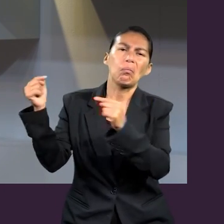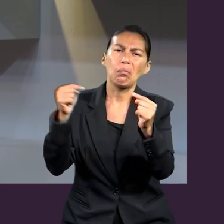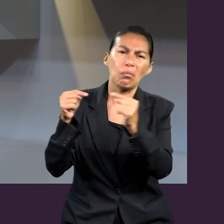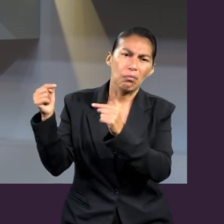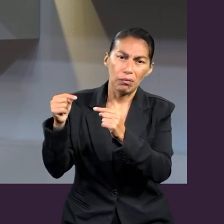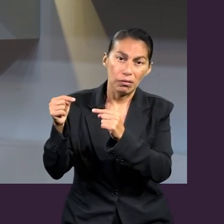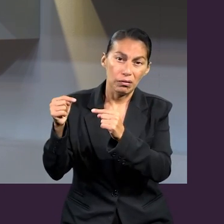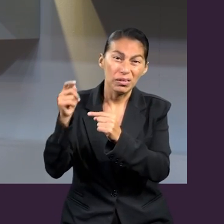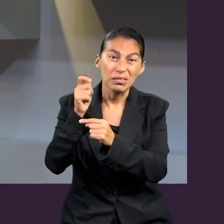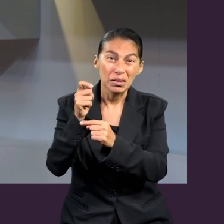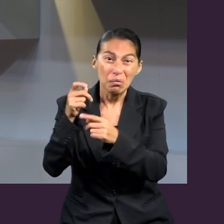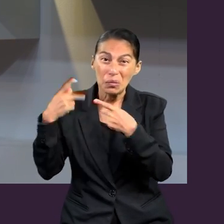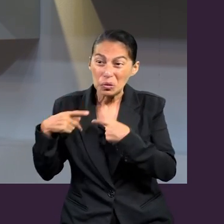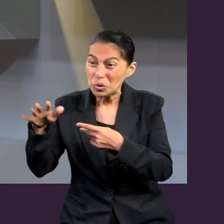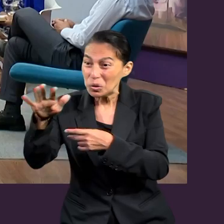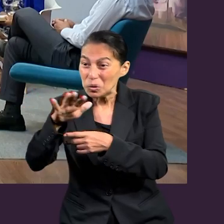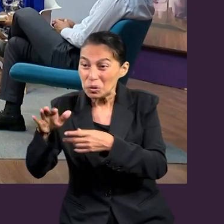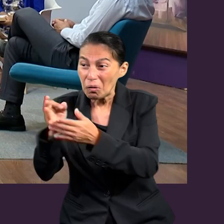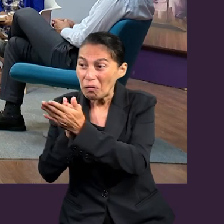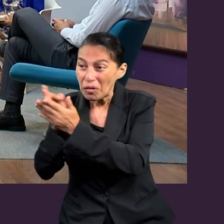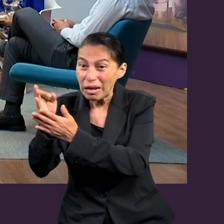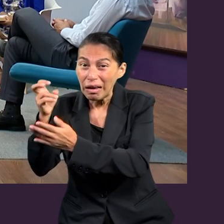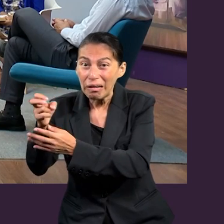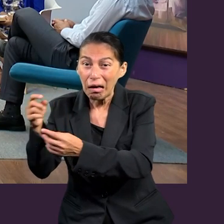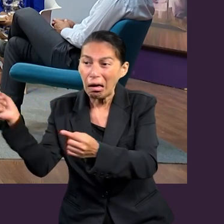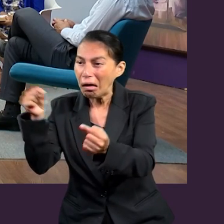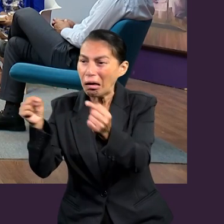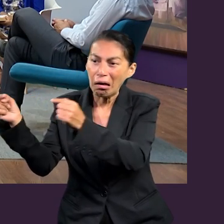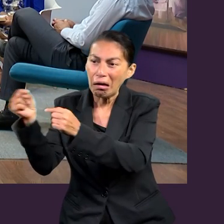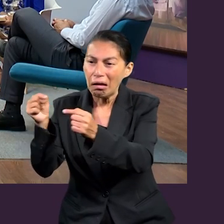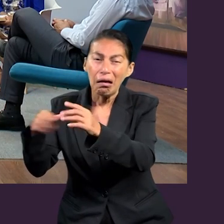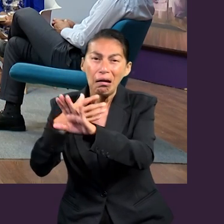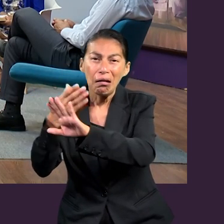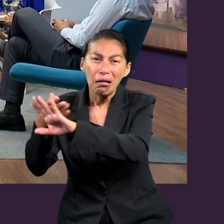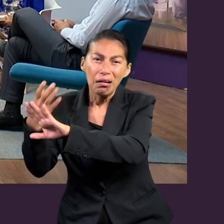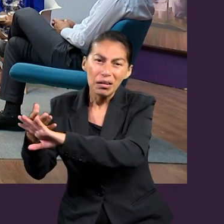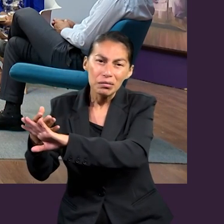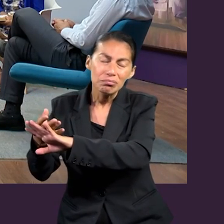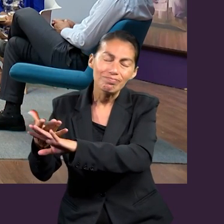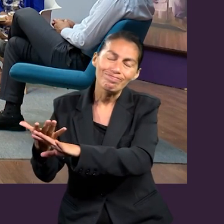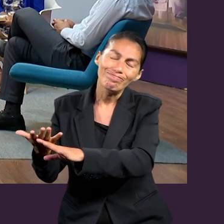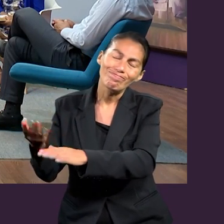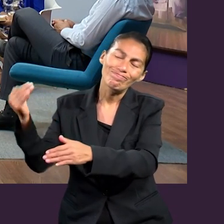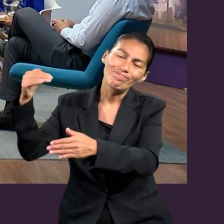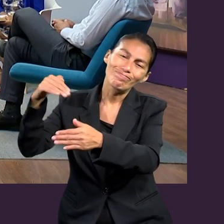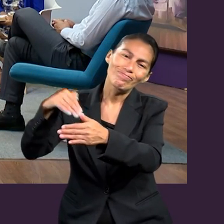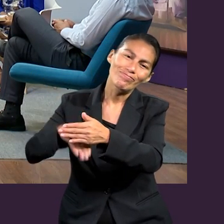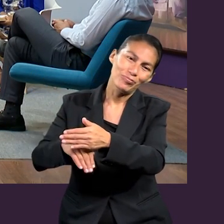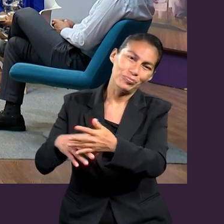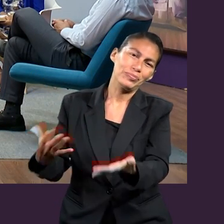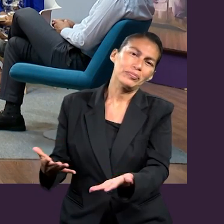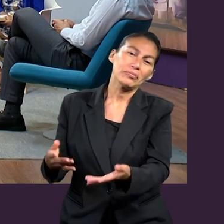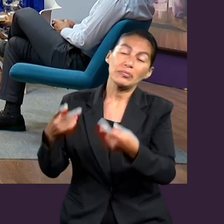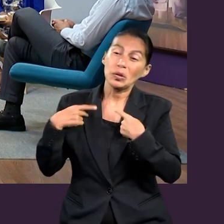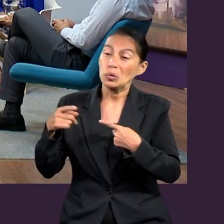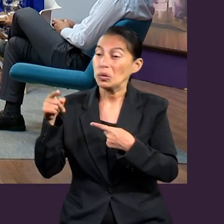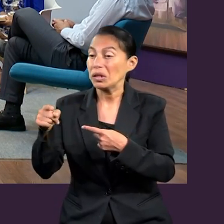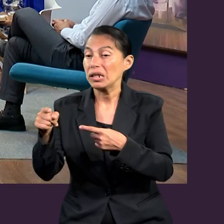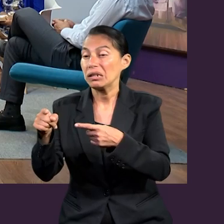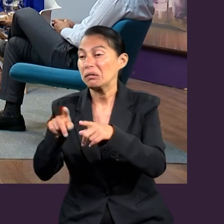peleando. Qué cosa. Tremendo, sí. ¿Qué sucede cuando las iglesias tienen problemas, están en